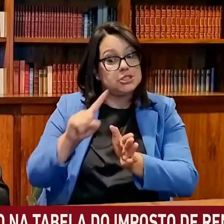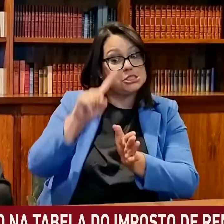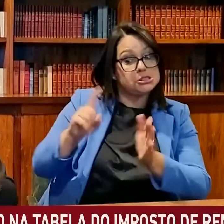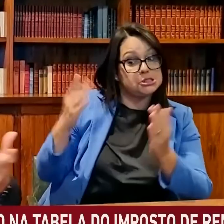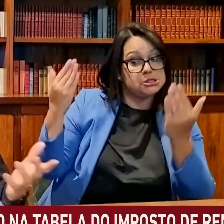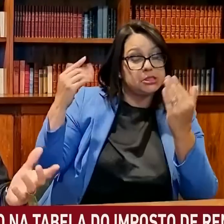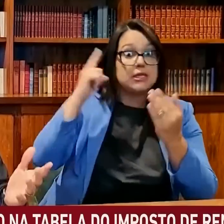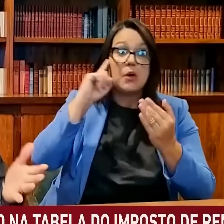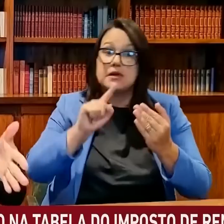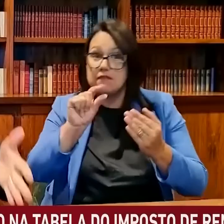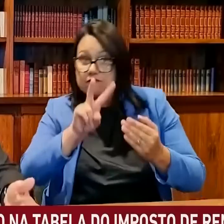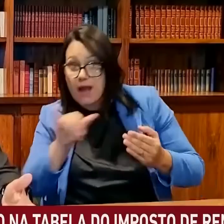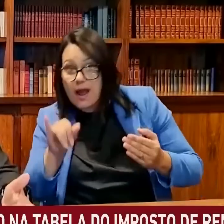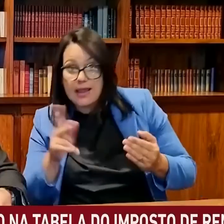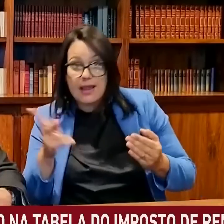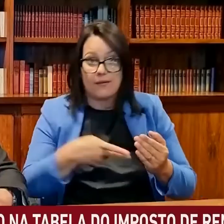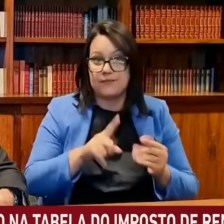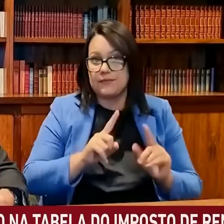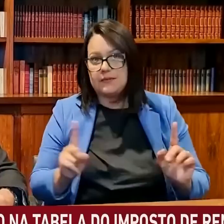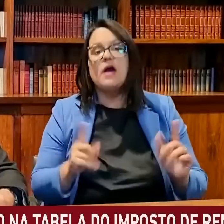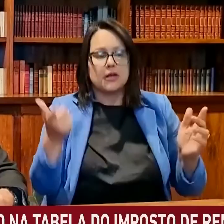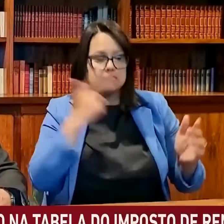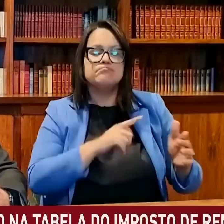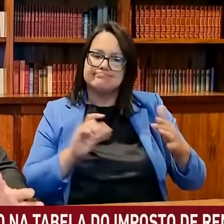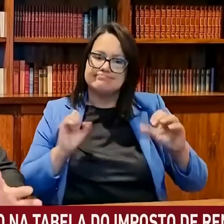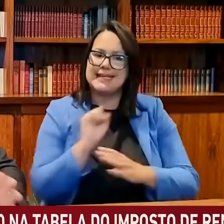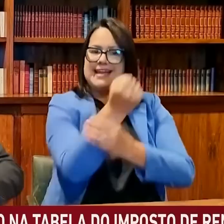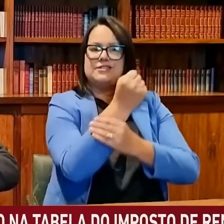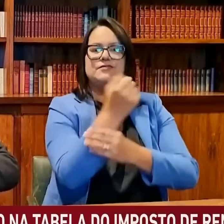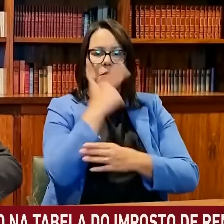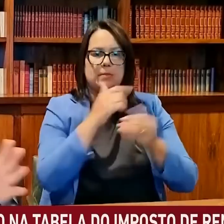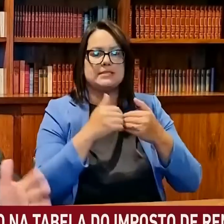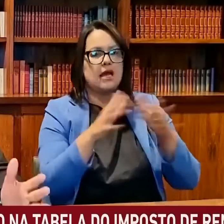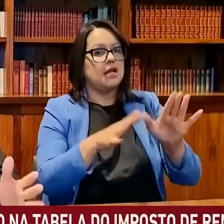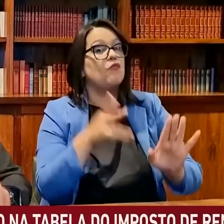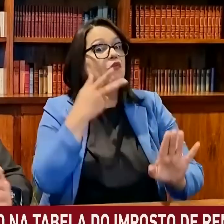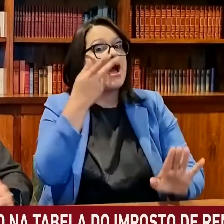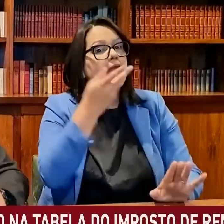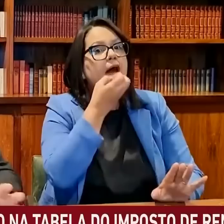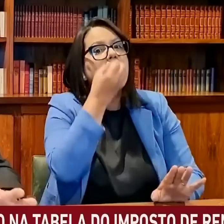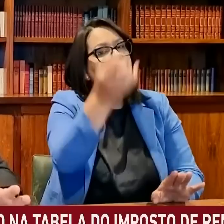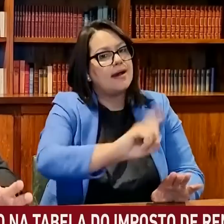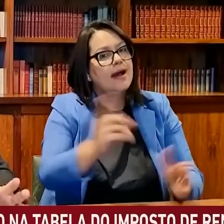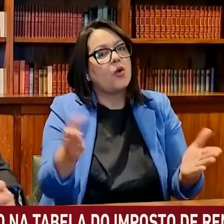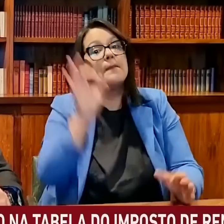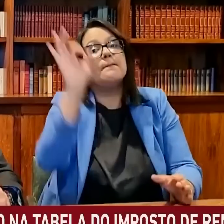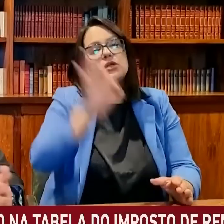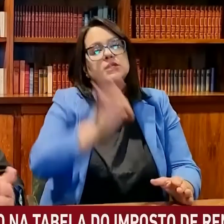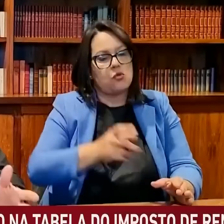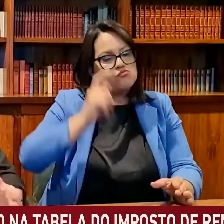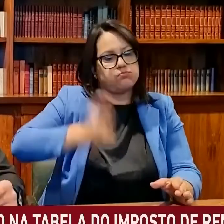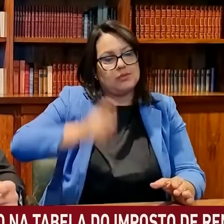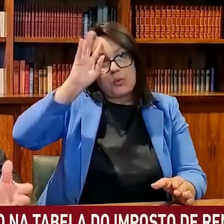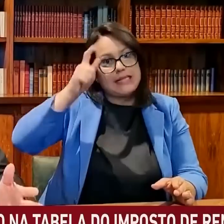e não tínhamos margem. Agora está garantido com a equipe econômica, vamos começar, não vou dizer o percentual ainda, que não batemos o martelo, mas